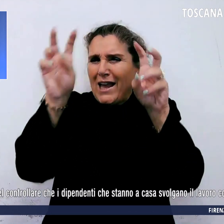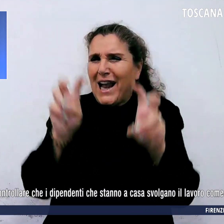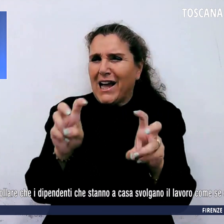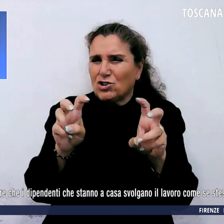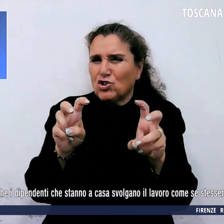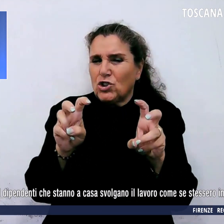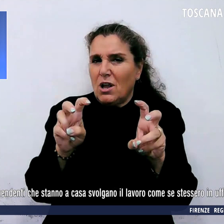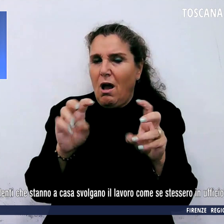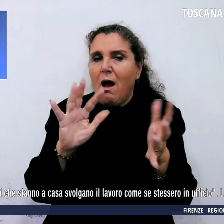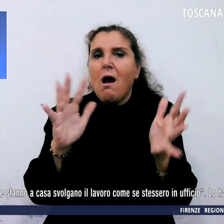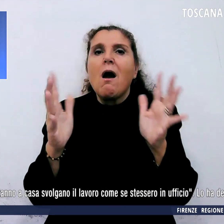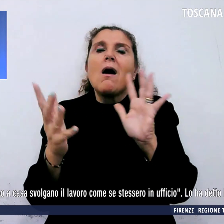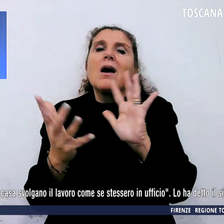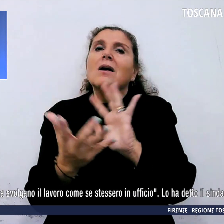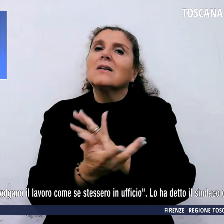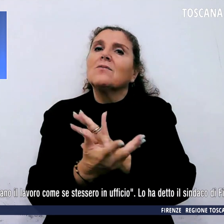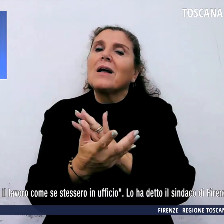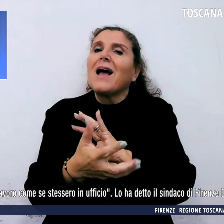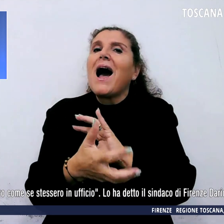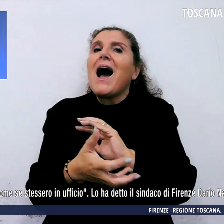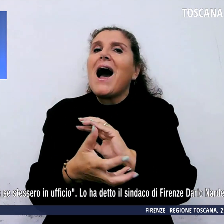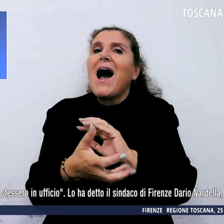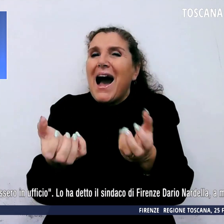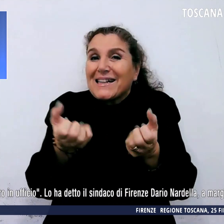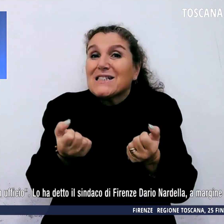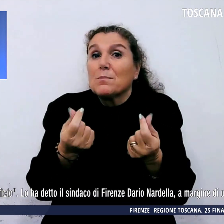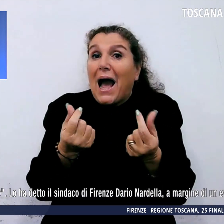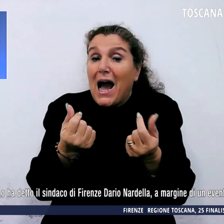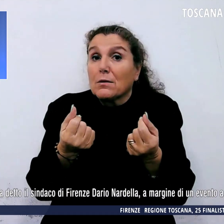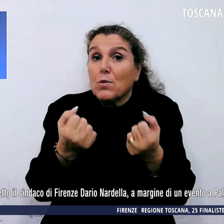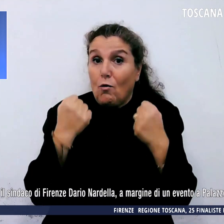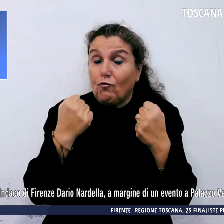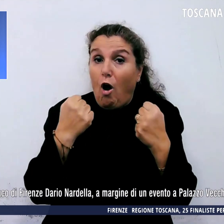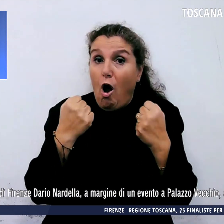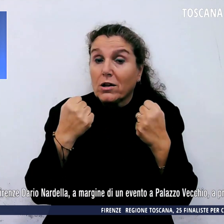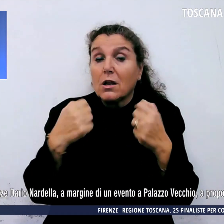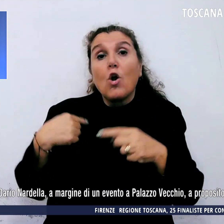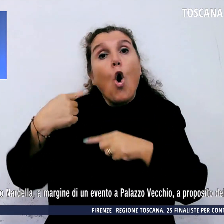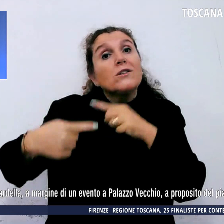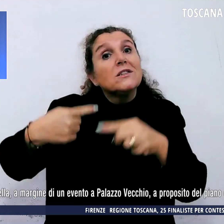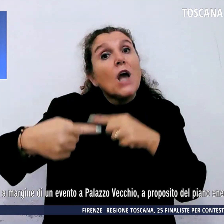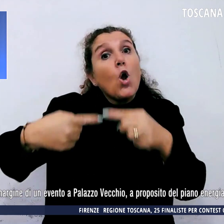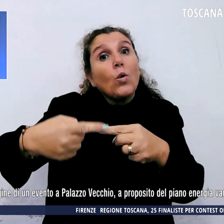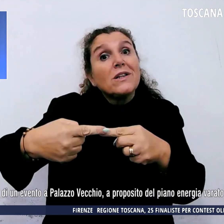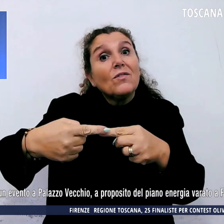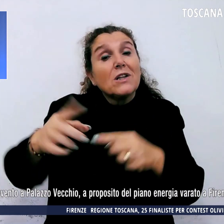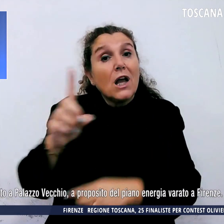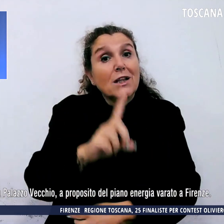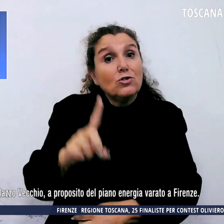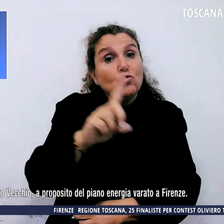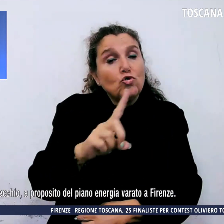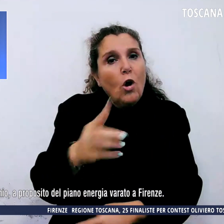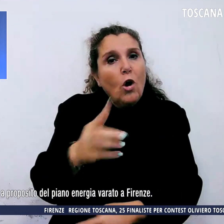fattore di risparmio forte. La consecutività dei giorni ci porta ad avere un risparmio